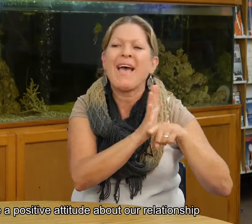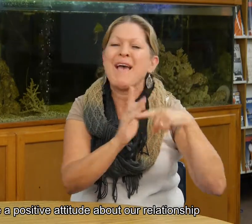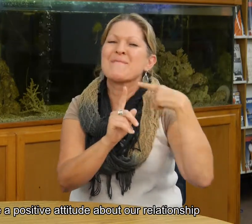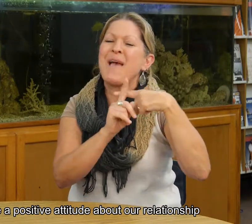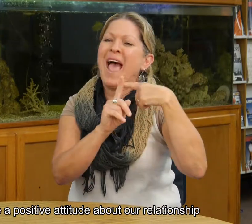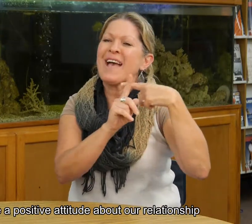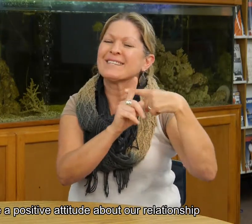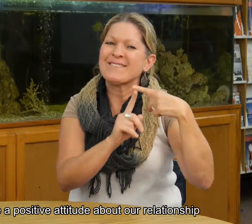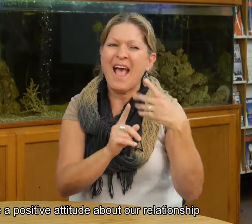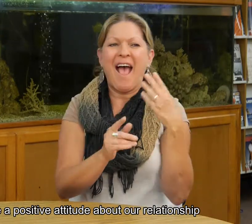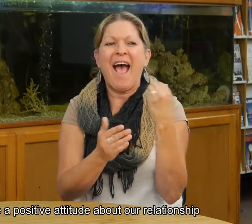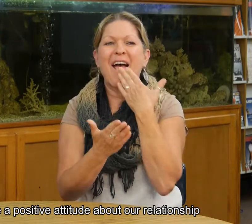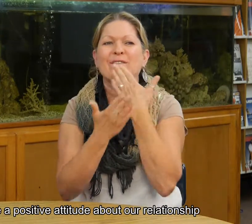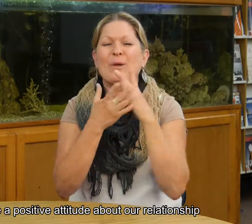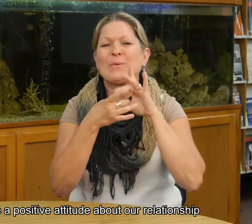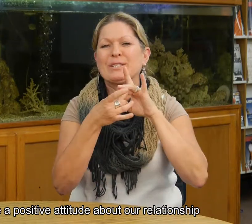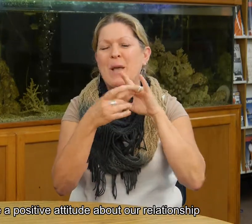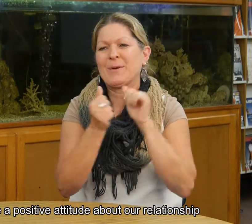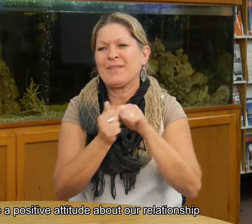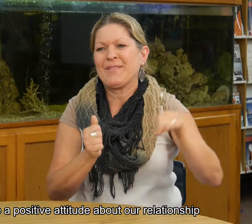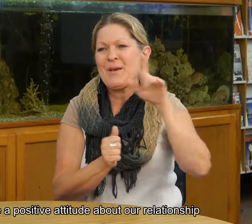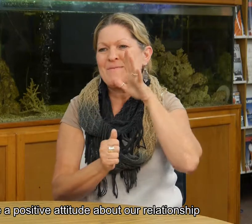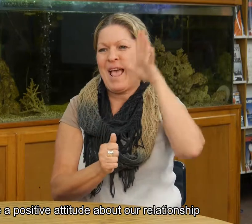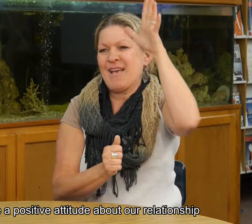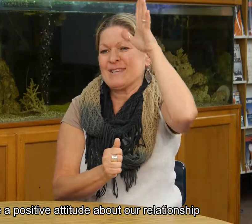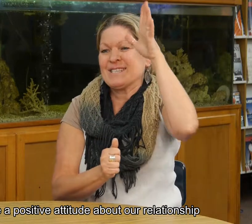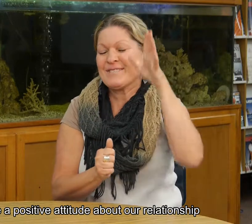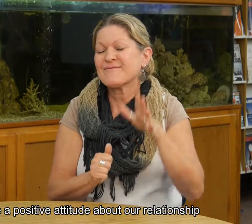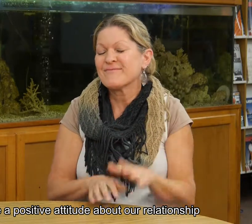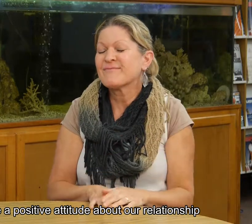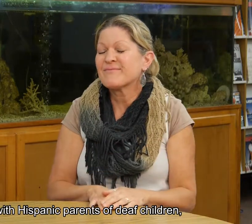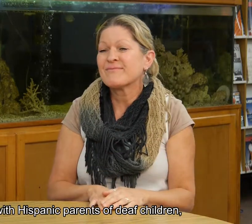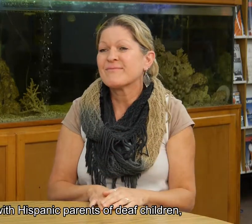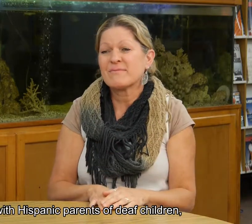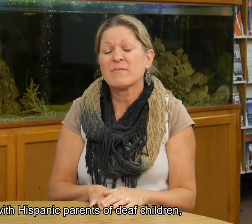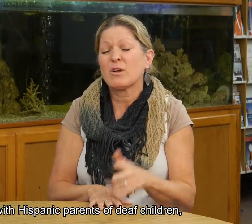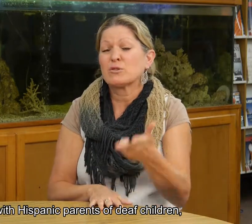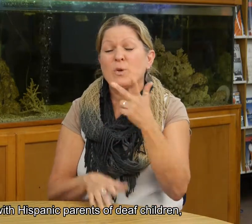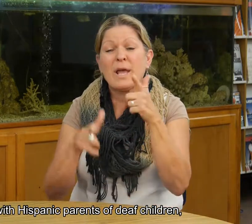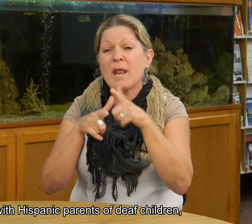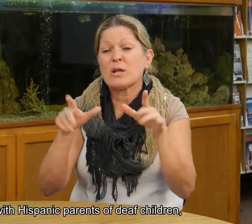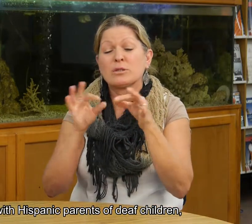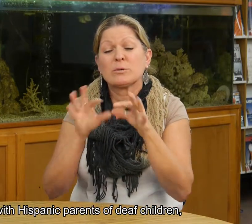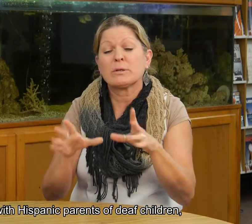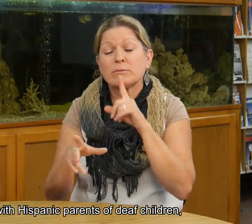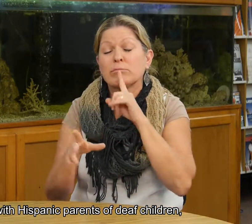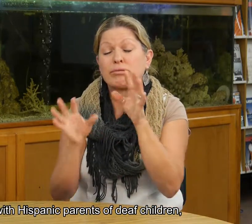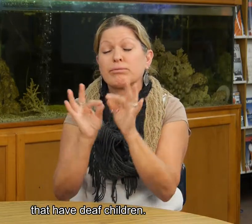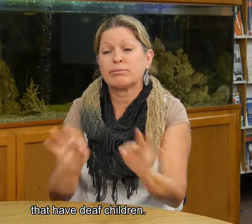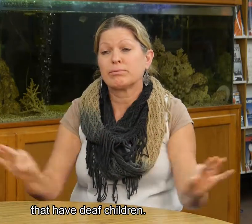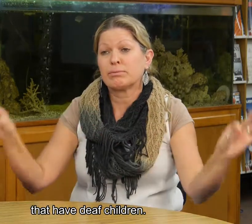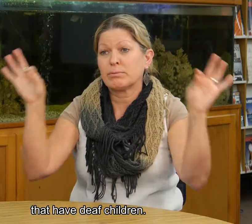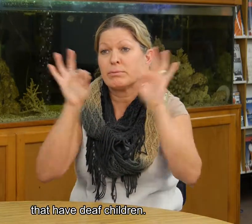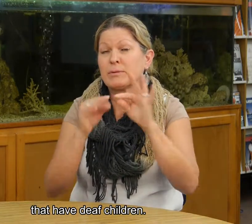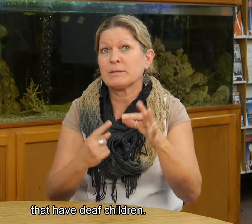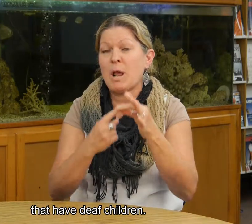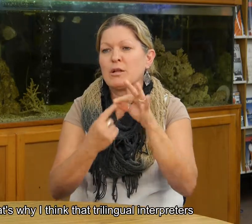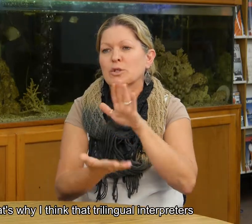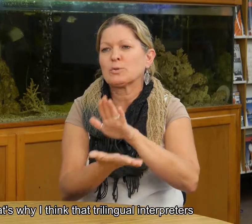actitud positiva en cuanto a nuestra relación con los padres hispanos de hijos sordos, que tienen hijos sordos. Por eso, yo